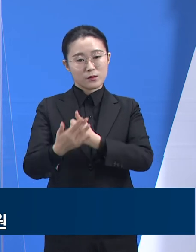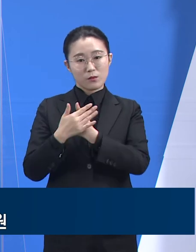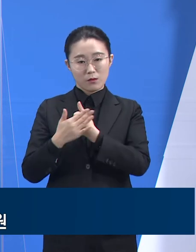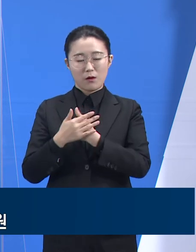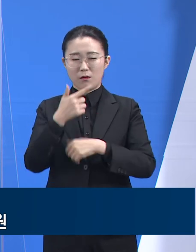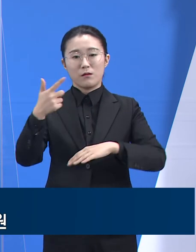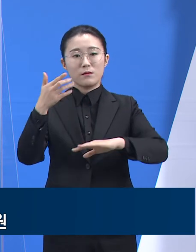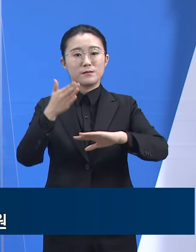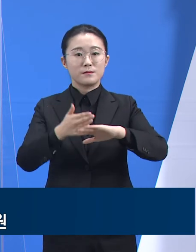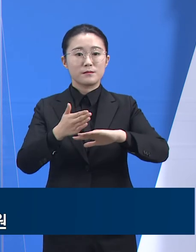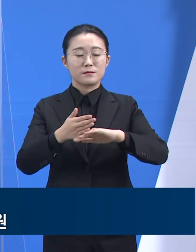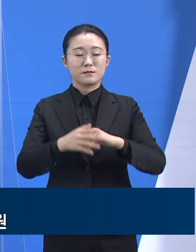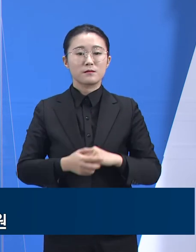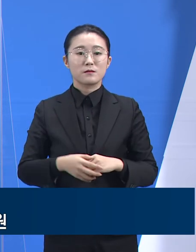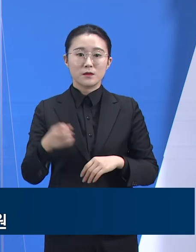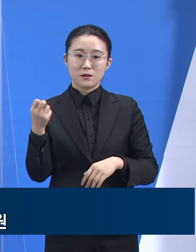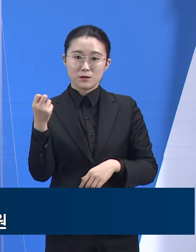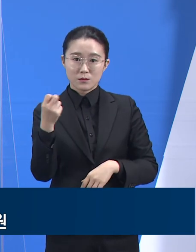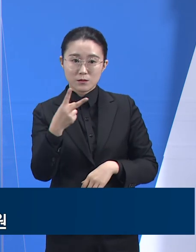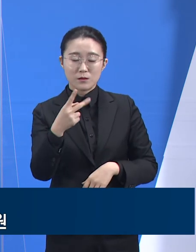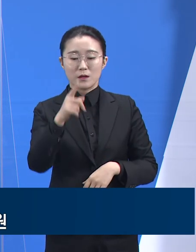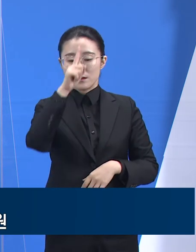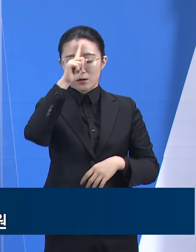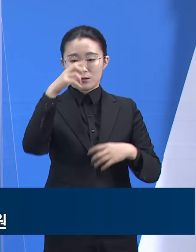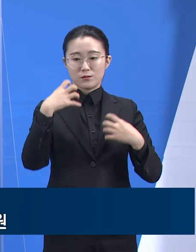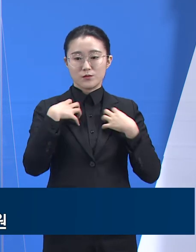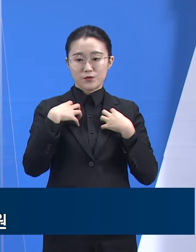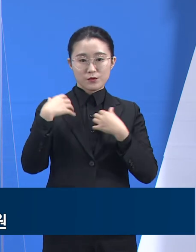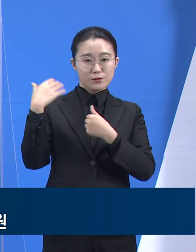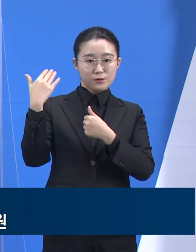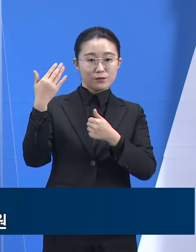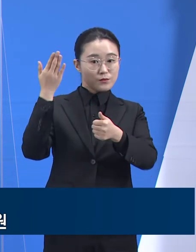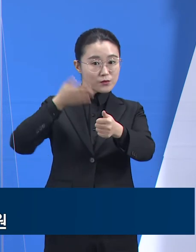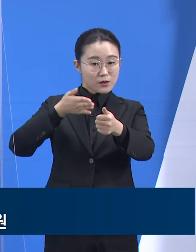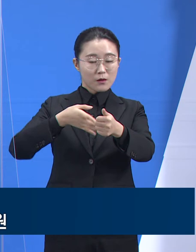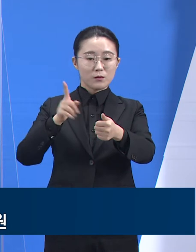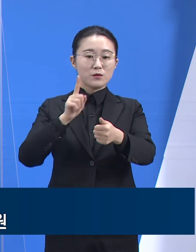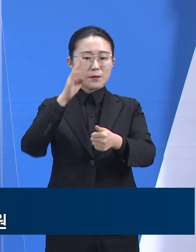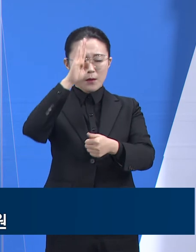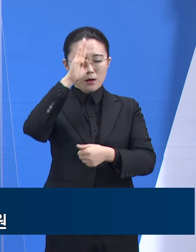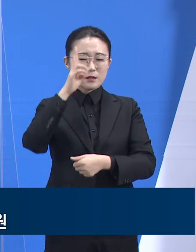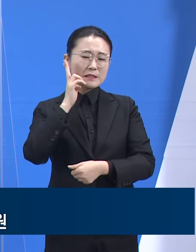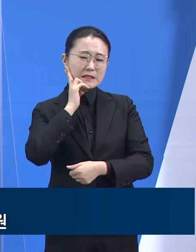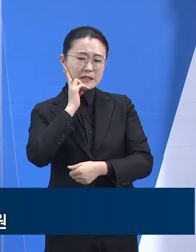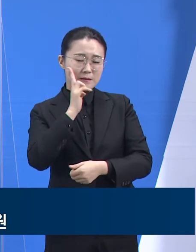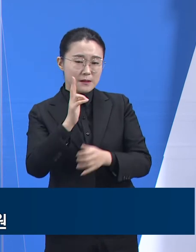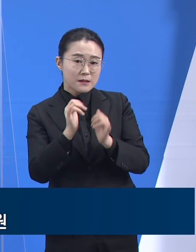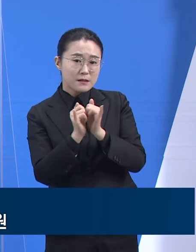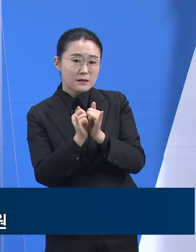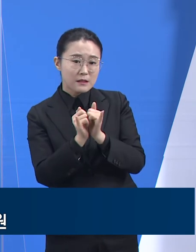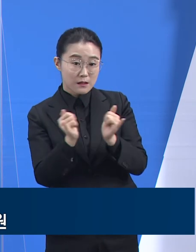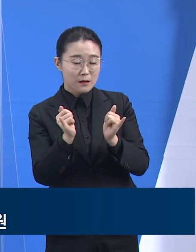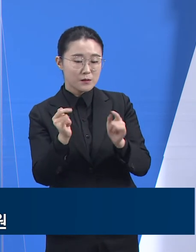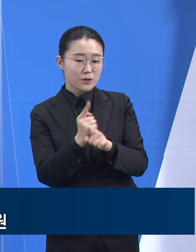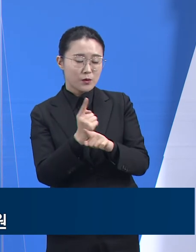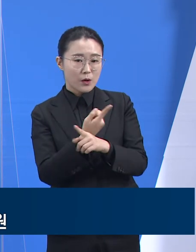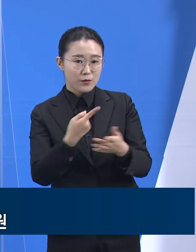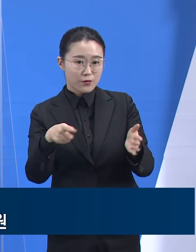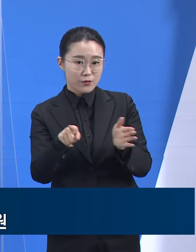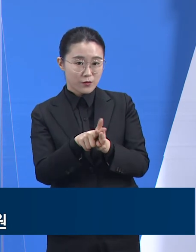어떤 의료기관들은 정부가 요청한 중증환자 전담 치료병상의 숫자보다 더 많은 병상을